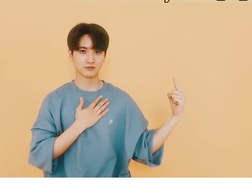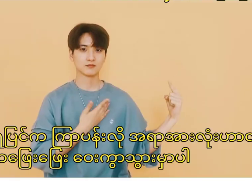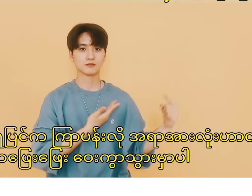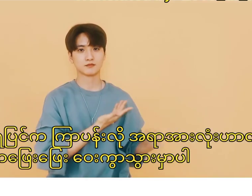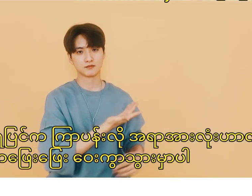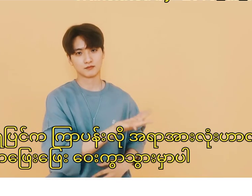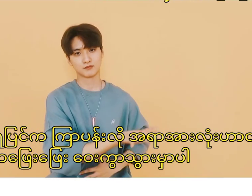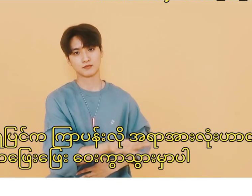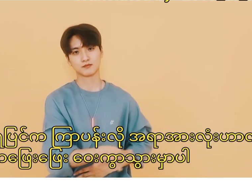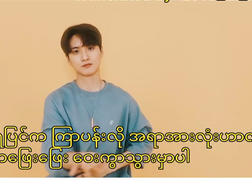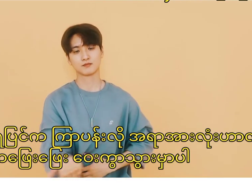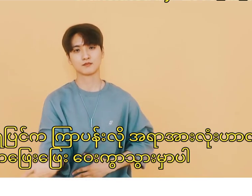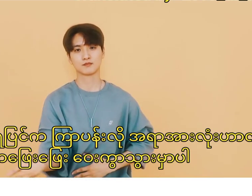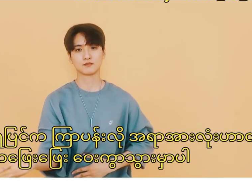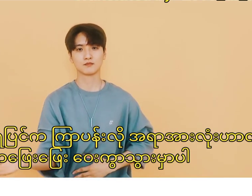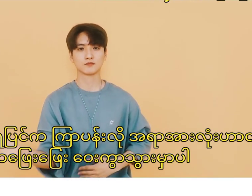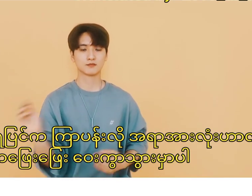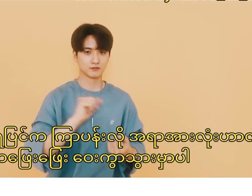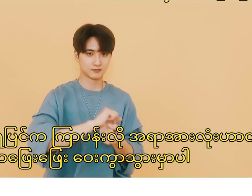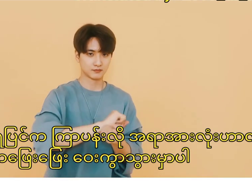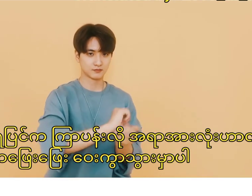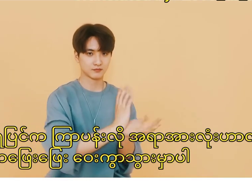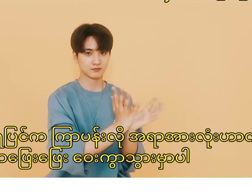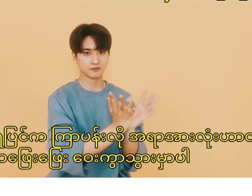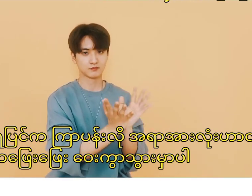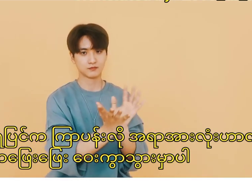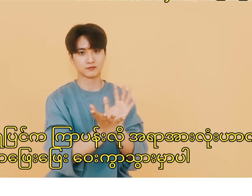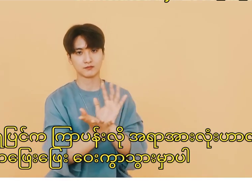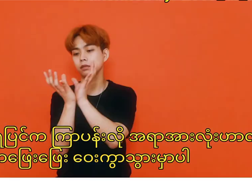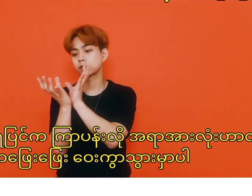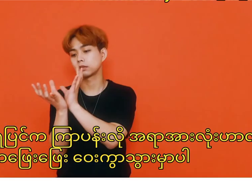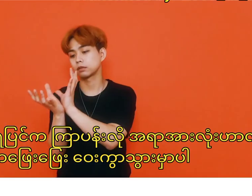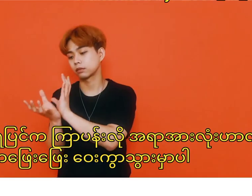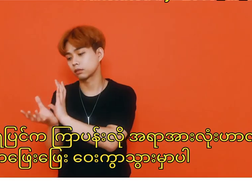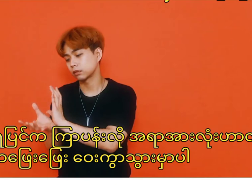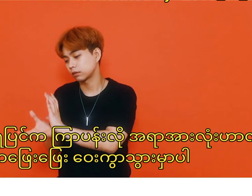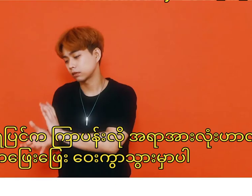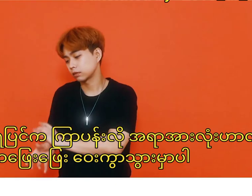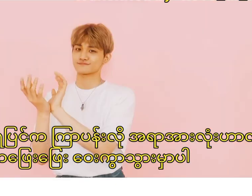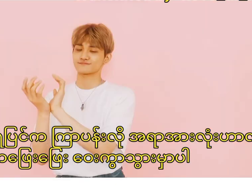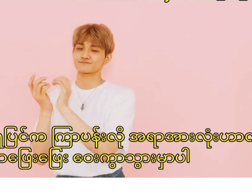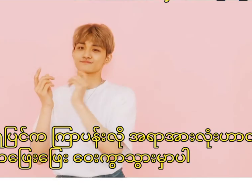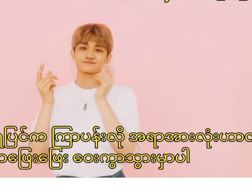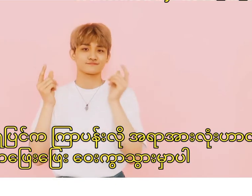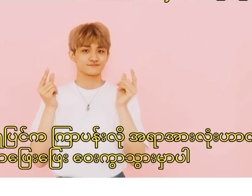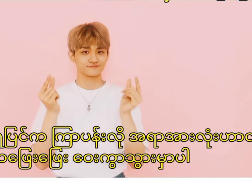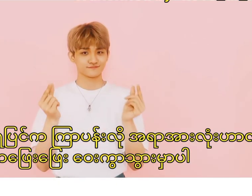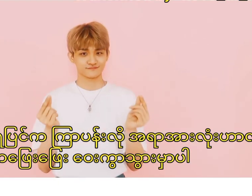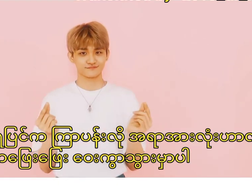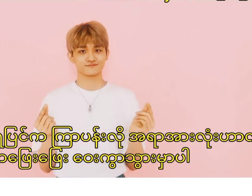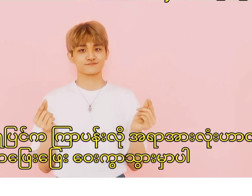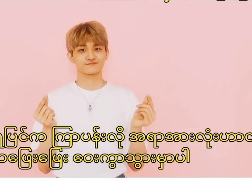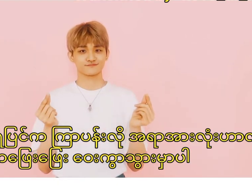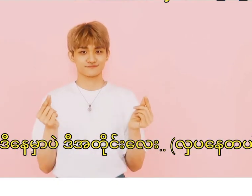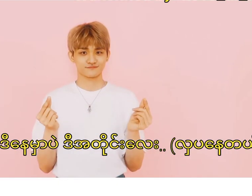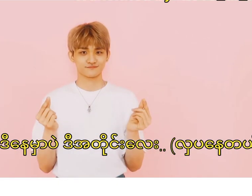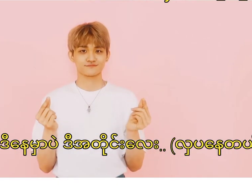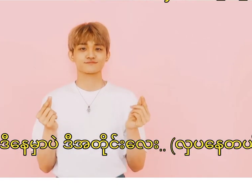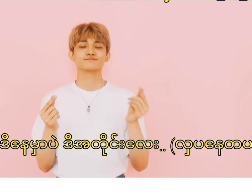흐르는 눈물에 연꽃처럼 전부 멀어져 갈 거야 넌